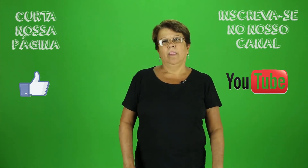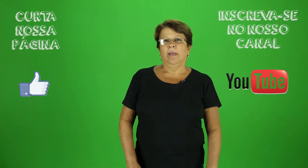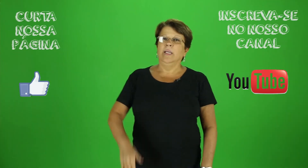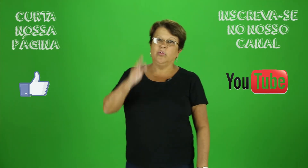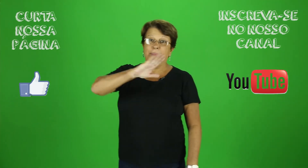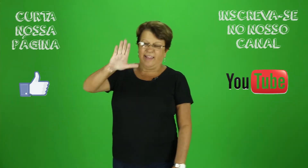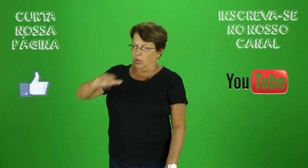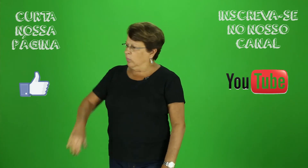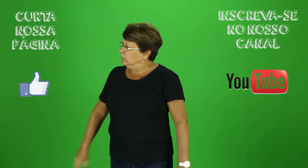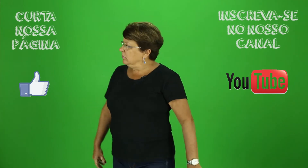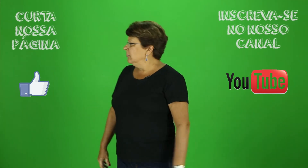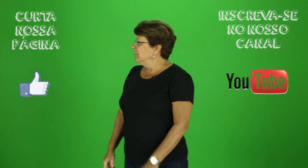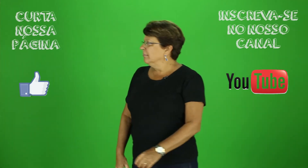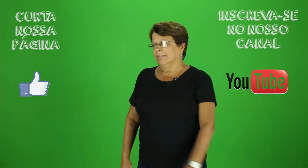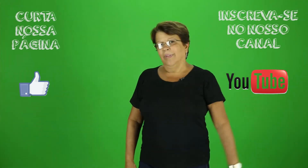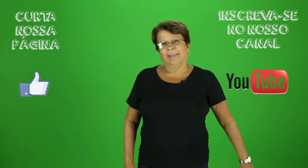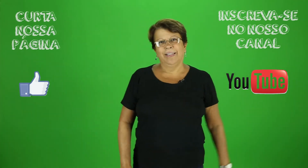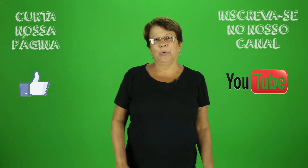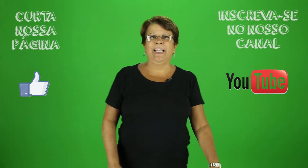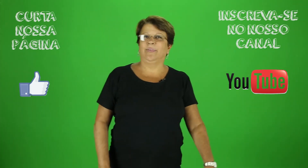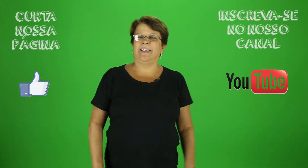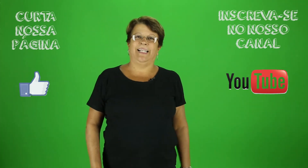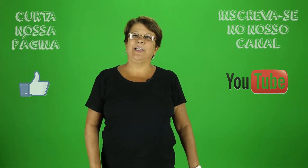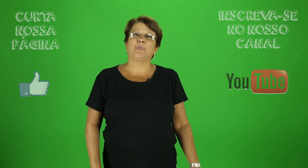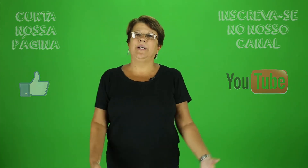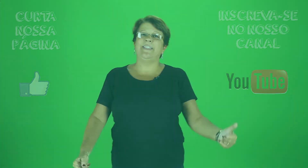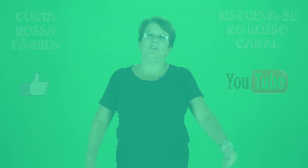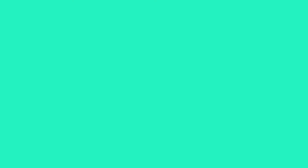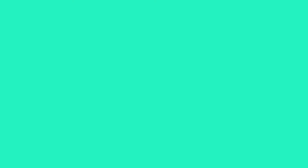E isso é bizarro. Tenta dente! Tenta-se na кровa! Tenta Obrigado.